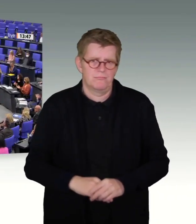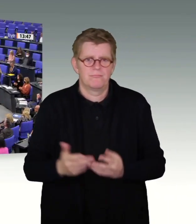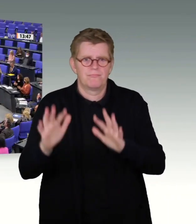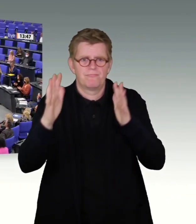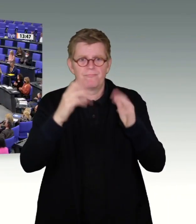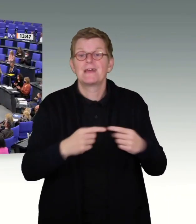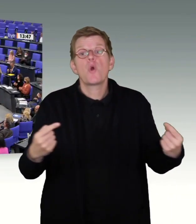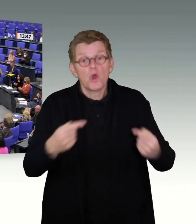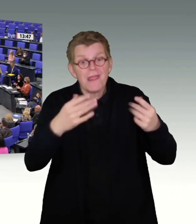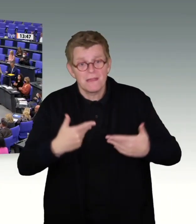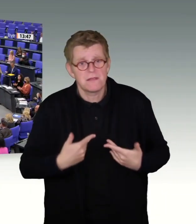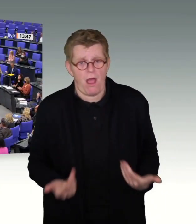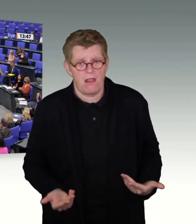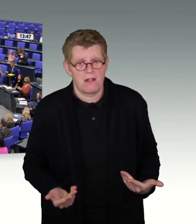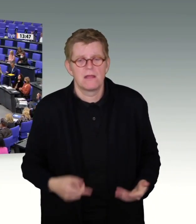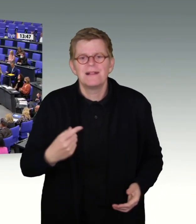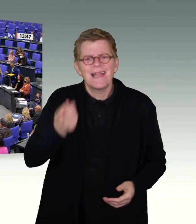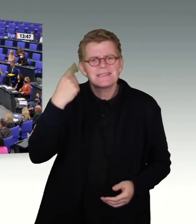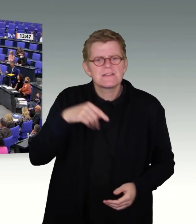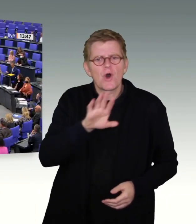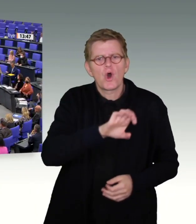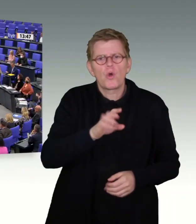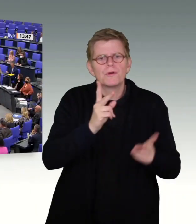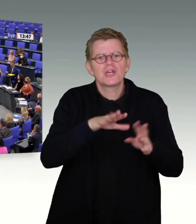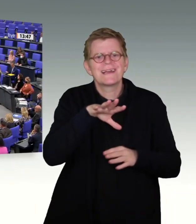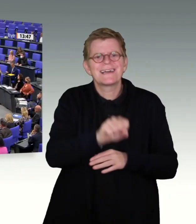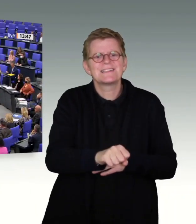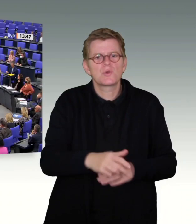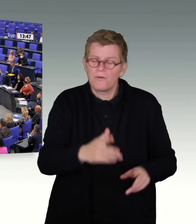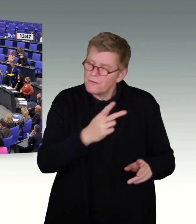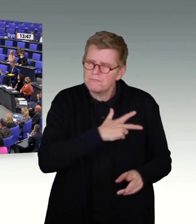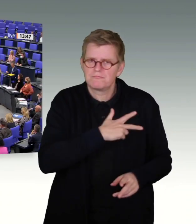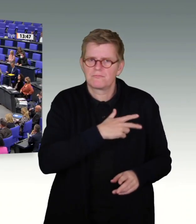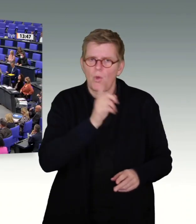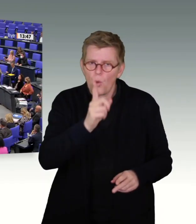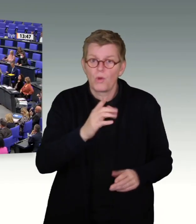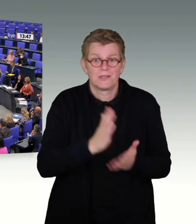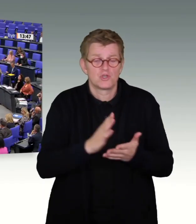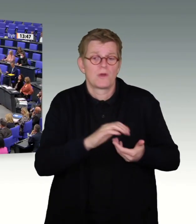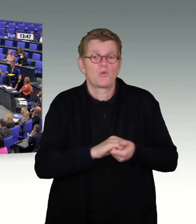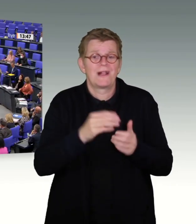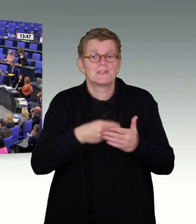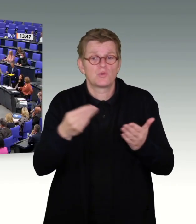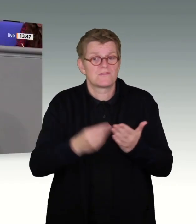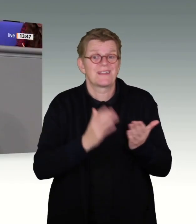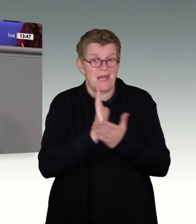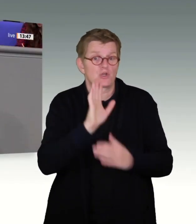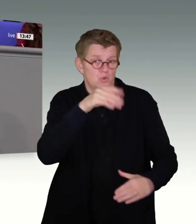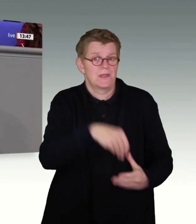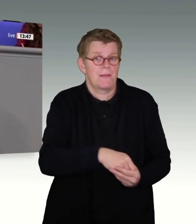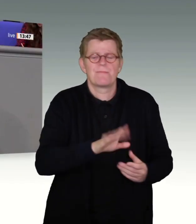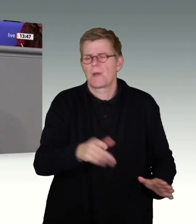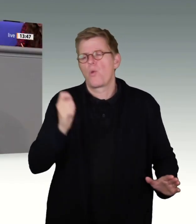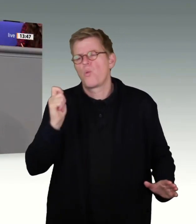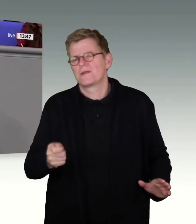Das Gegenteil ist der Fall. In der vergangenen Woche hat der Europäische Geruchshof tatsächlich, und darauf haben wir schon im Koalitionsvertrag Bezug genommen, sein